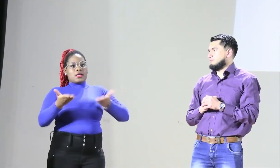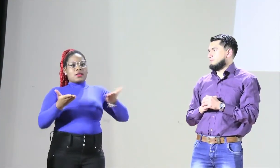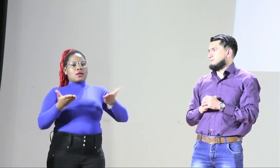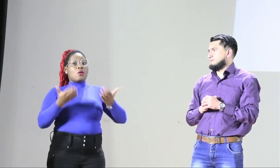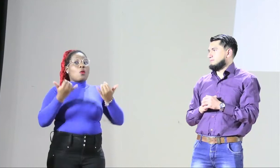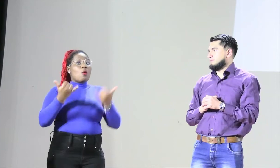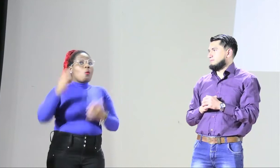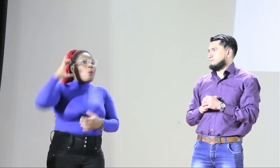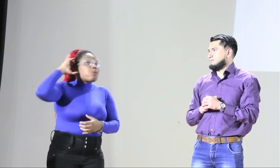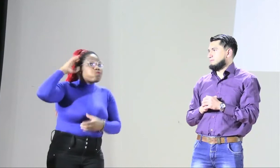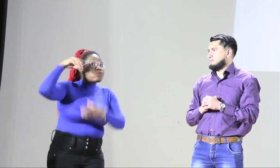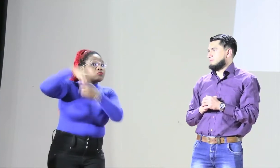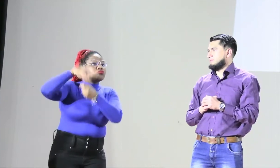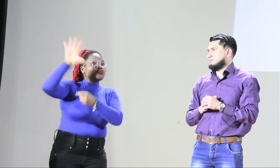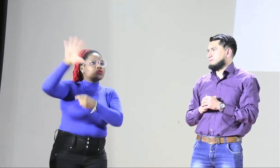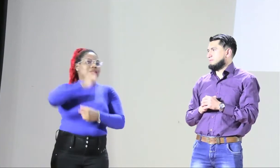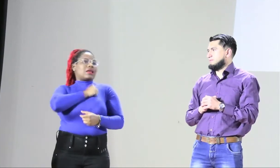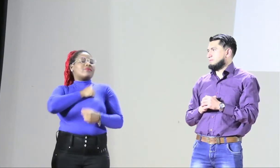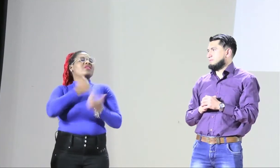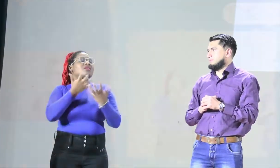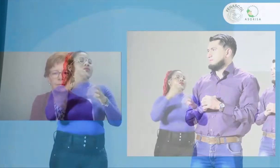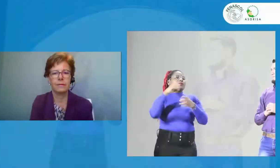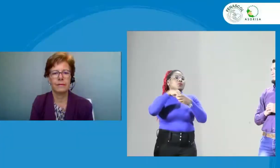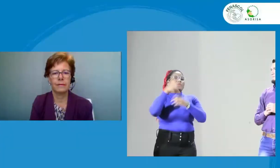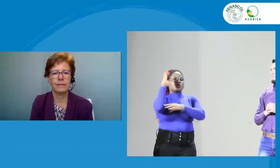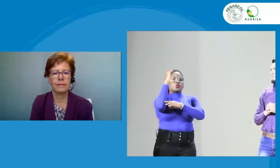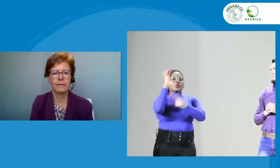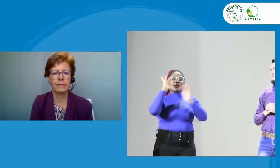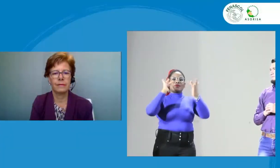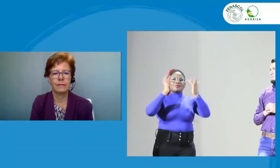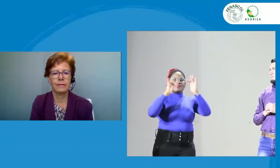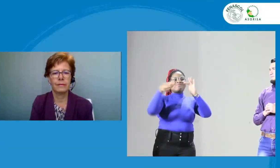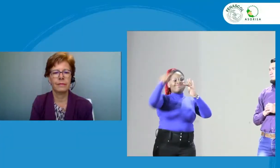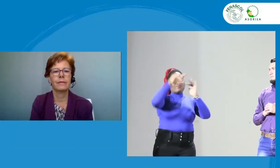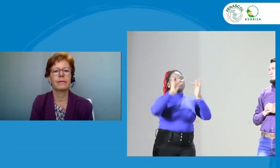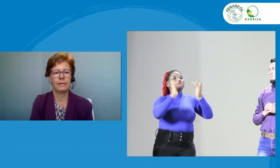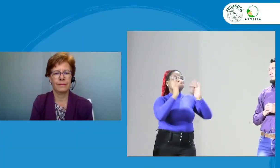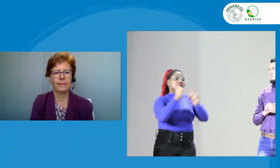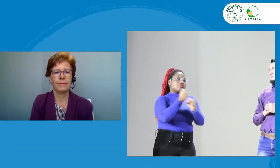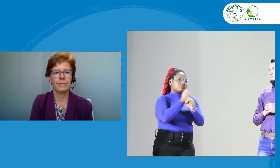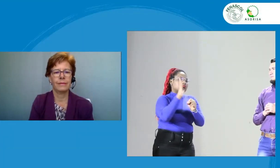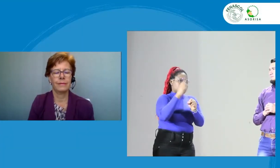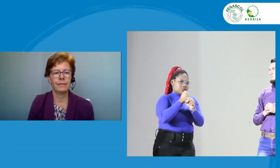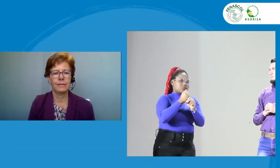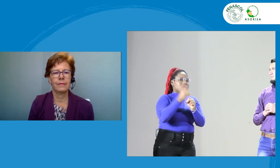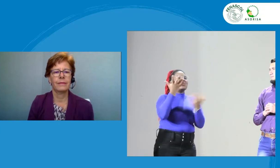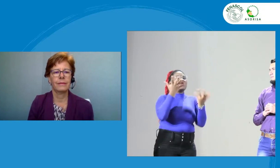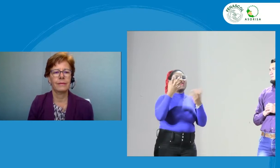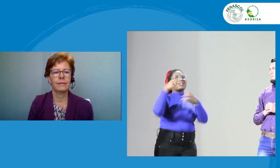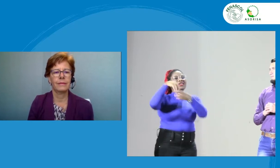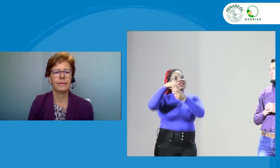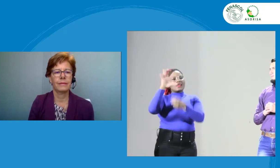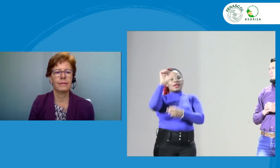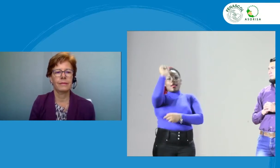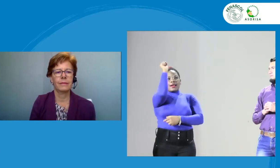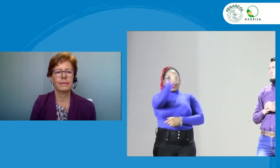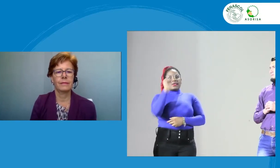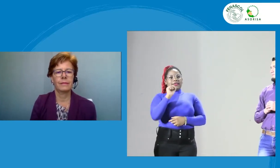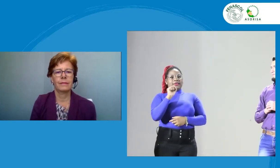pues, nos va a hablar sobre el Código de Interpretación. Se encuentra en Canadá. Y, pues, trabaja en un proyecto parecido